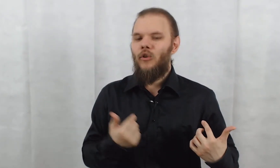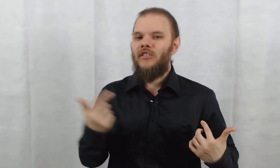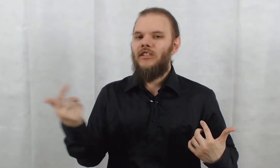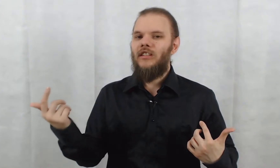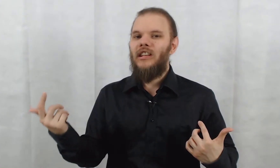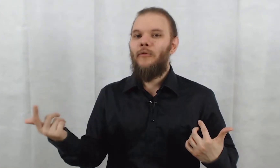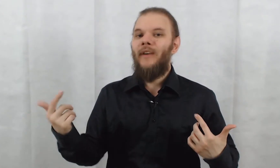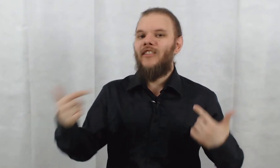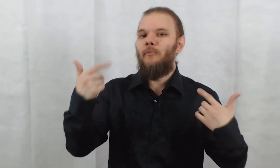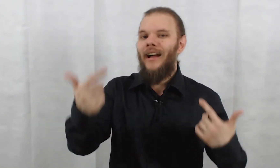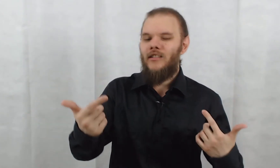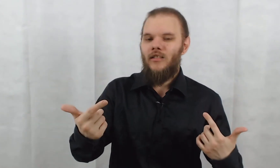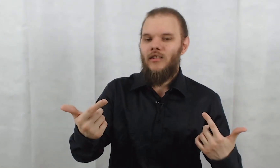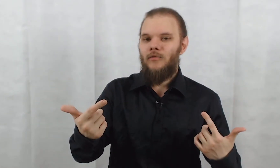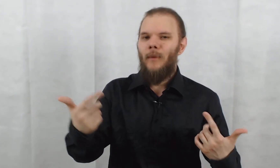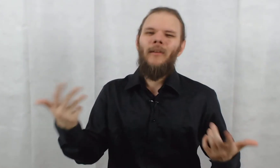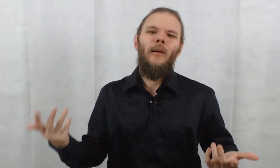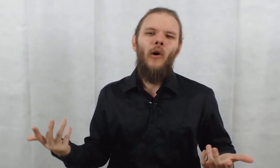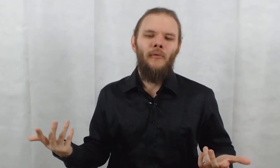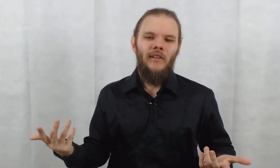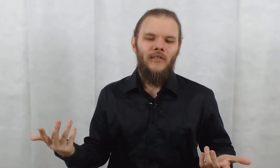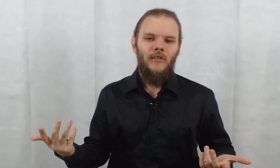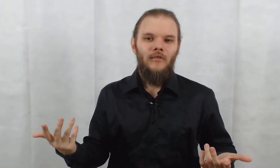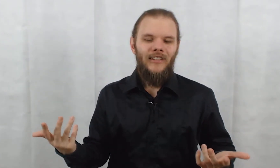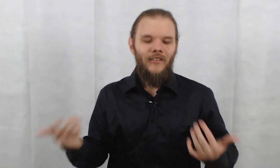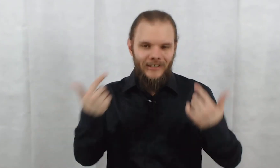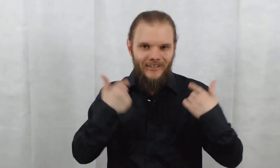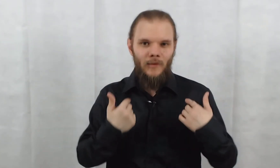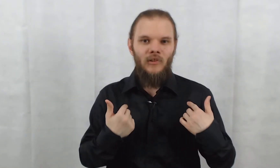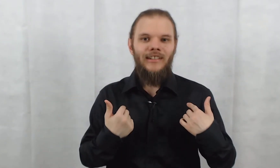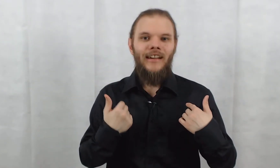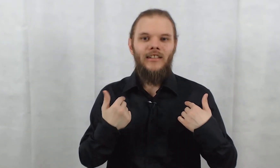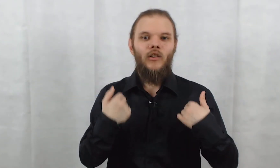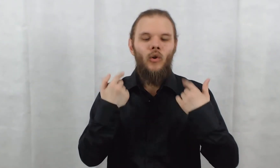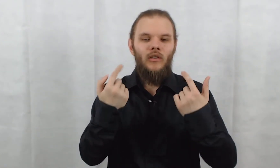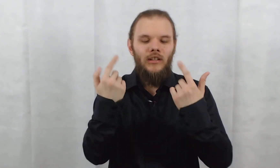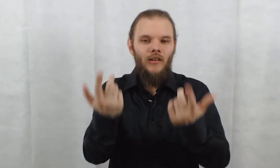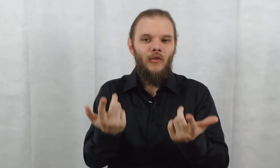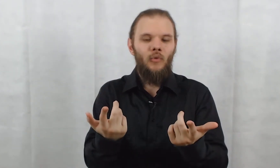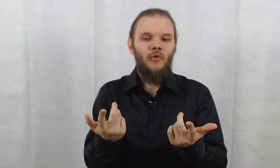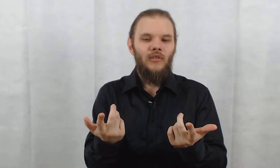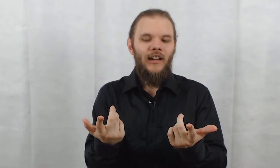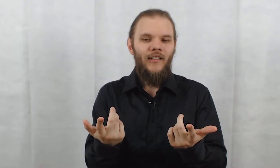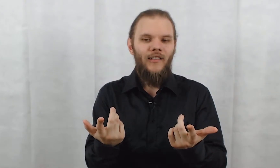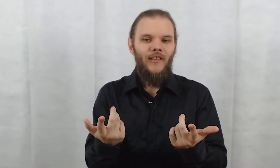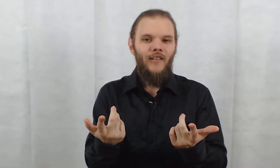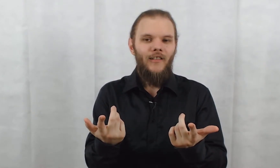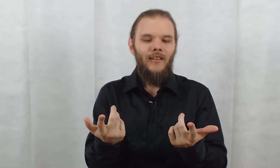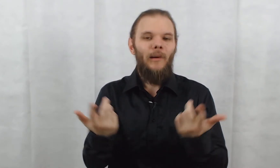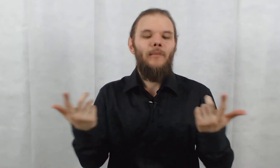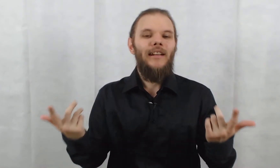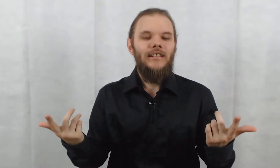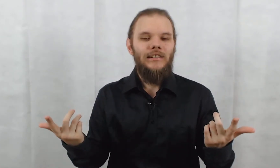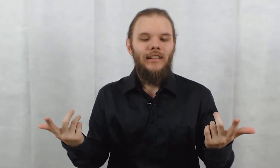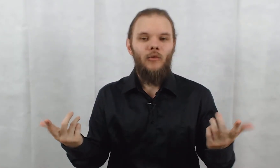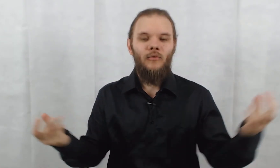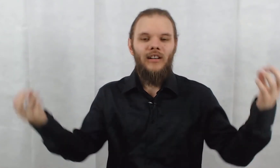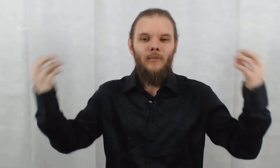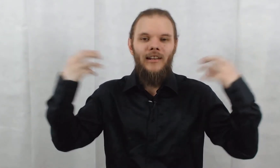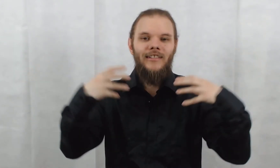quand il dit « he fights back », pas vraiment, en fait. C'est le système immunitaire qui est contre-cars. Ce n pas la maladie. Une fois que la maladie